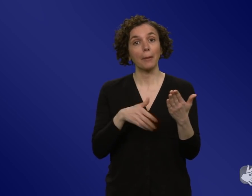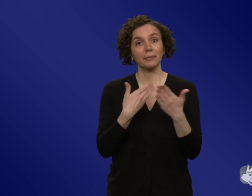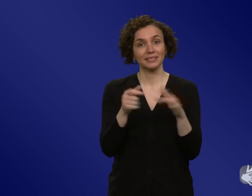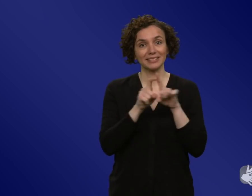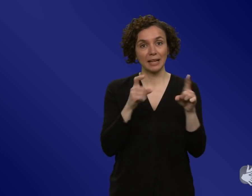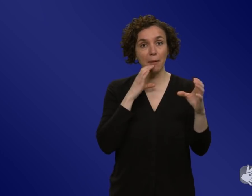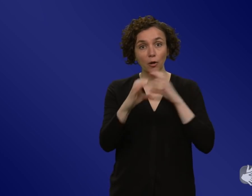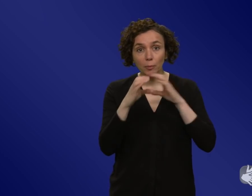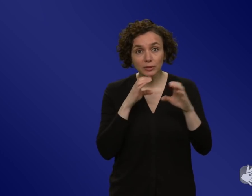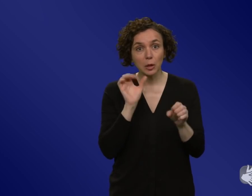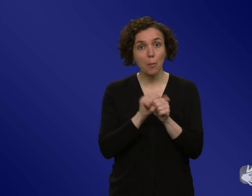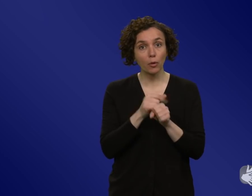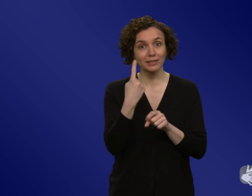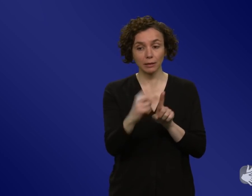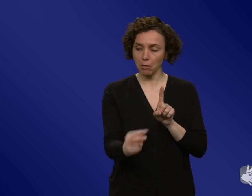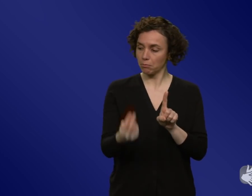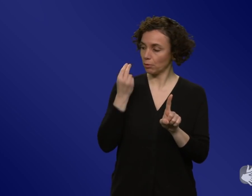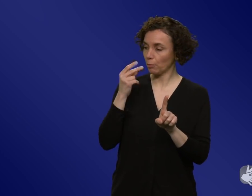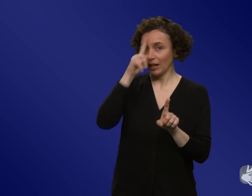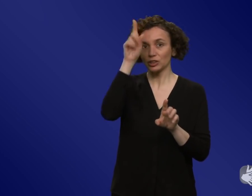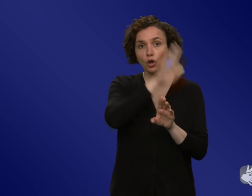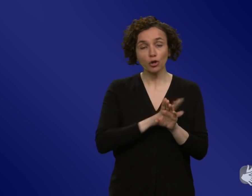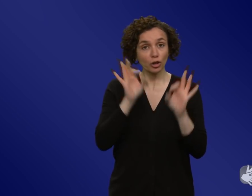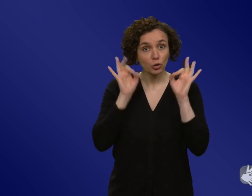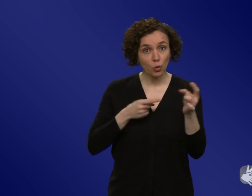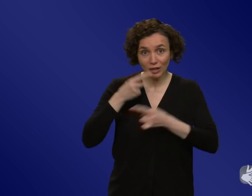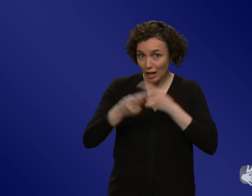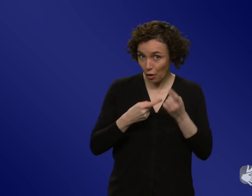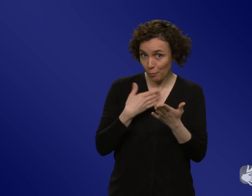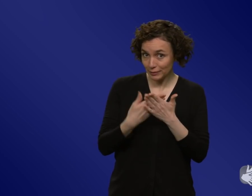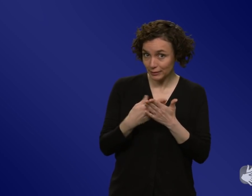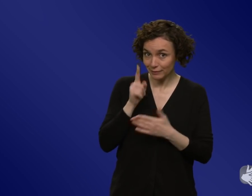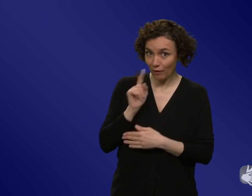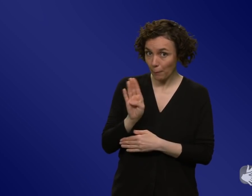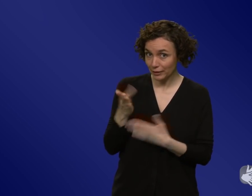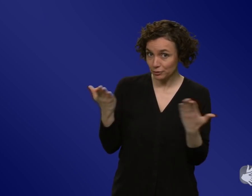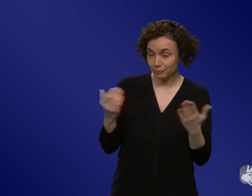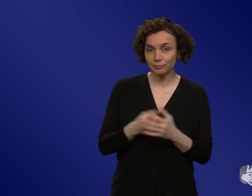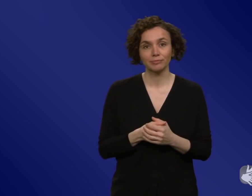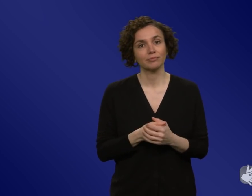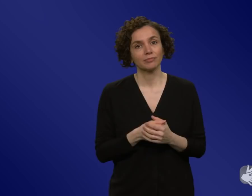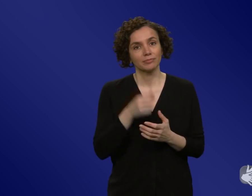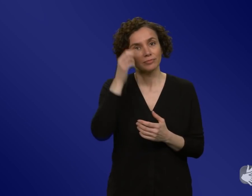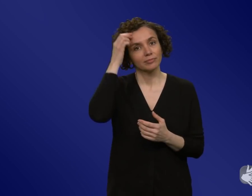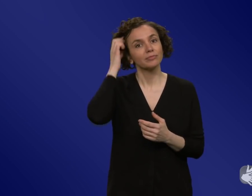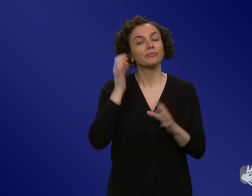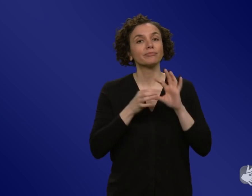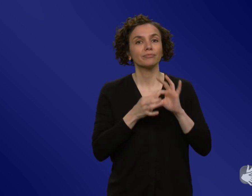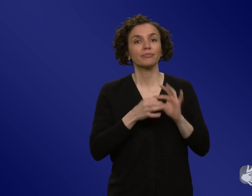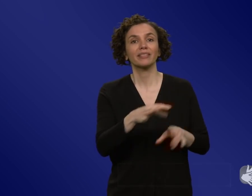besonders gut gelaufen in Deutschland, Frau Beetsch? Wenn wir an Gesundheitskommunikation in der Pandemie denken, ist es natürlich auch ganz wichtig,